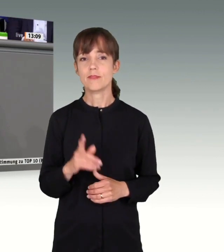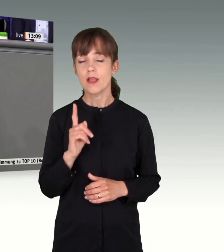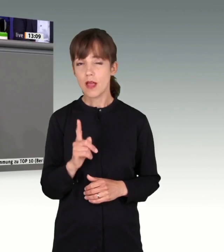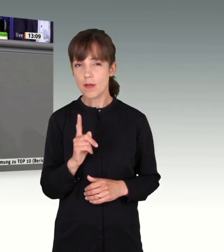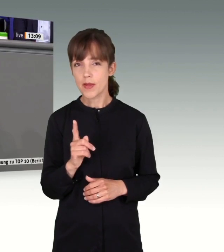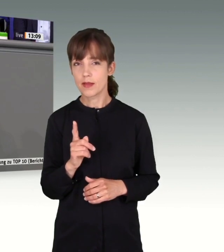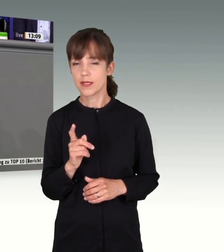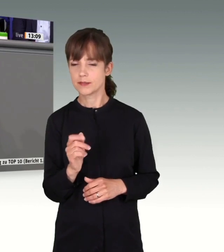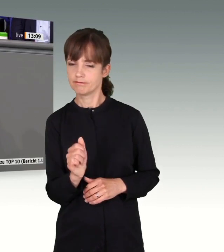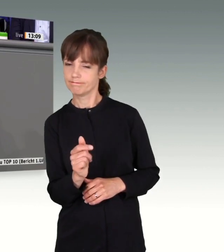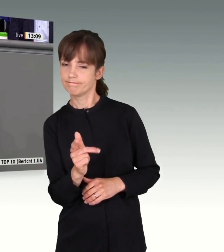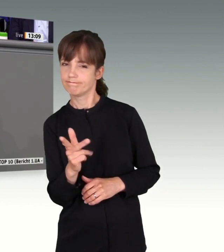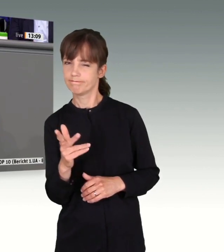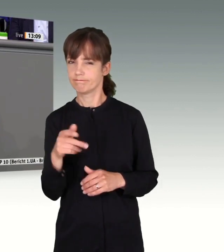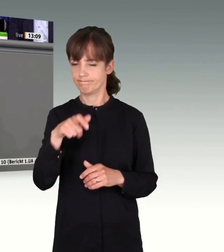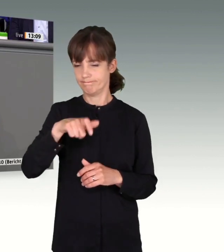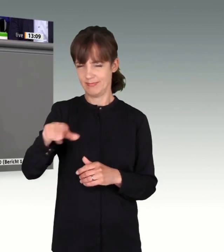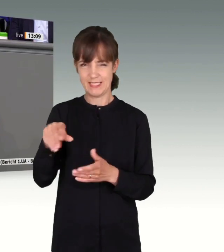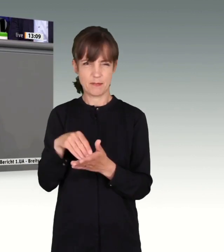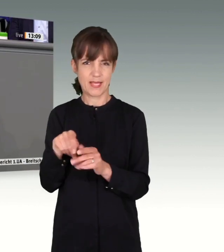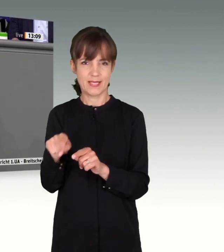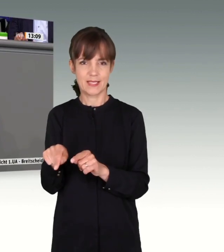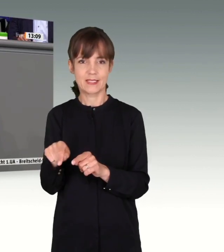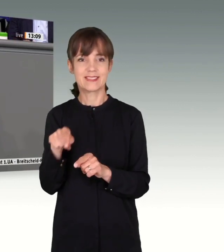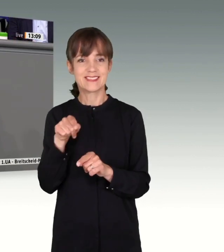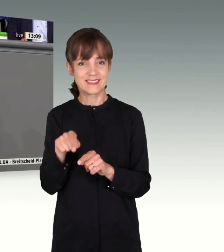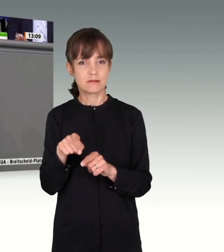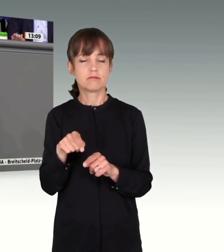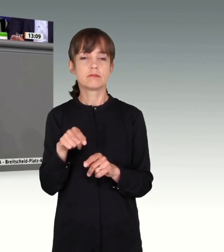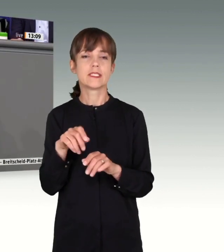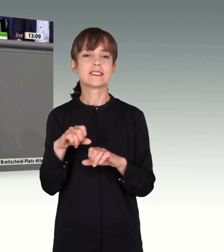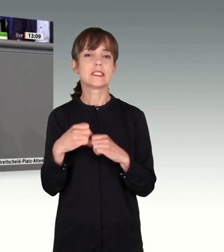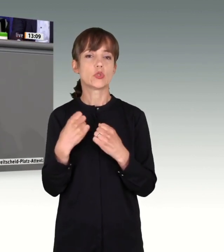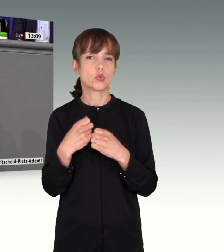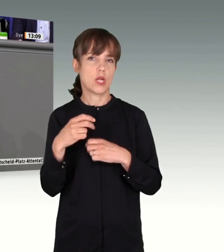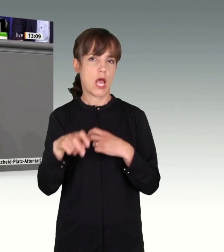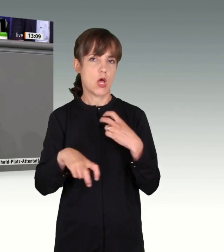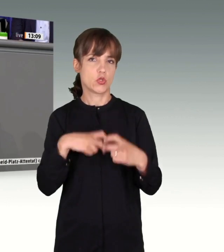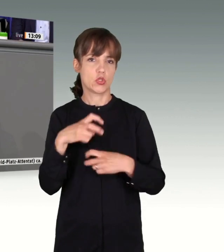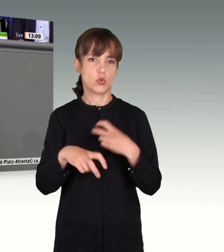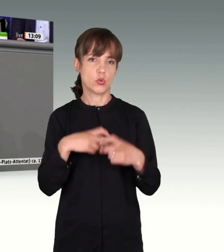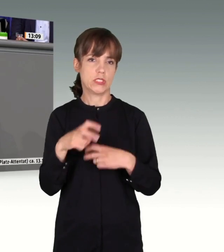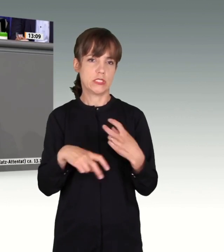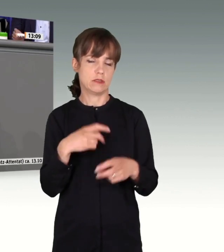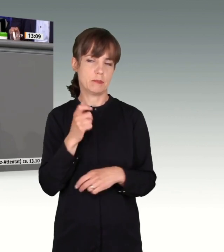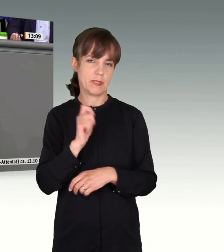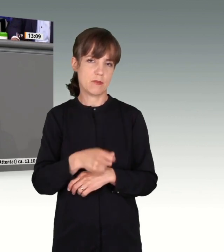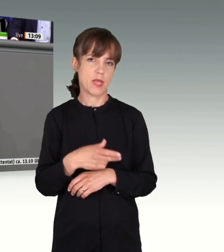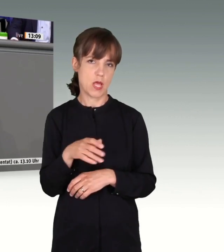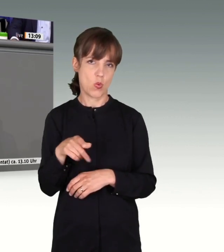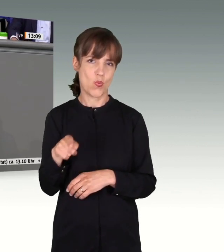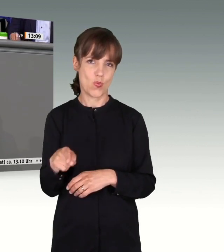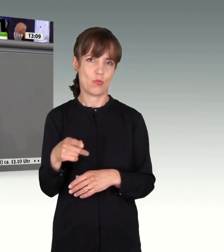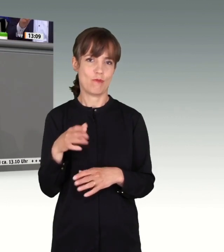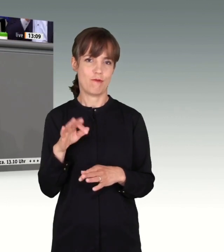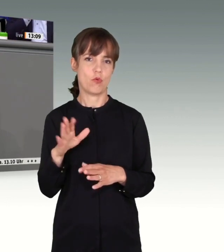auch manche dabei, die diese Situation für ihre perfide Ziele missbrauchen wollten und missbraucht haben.